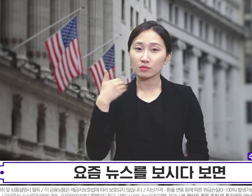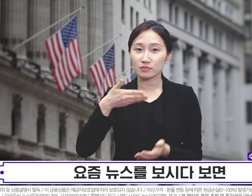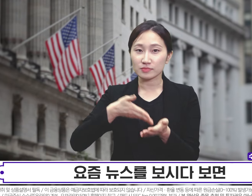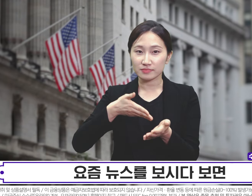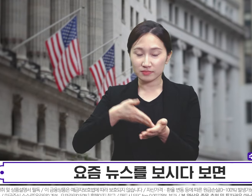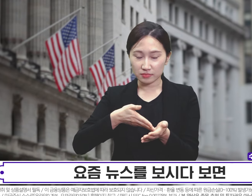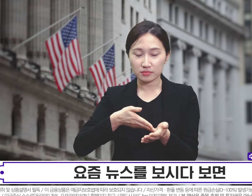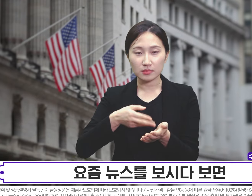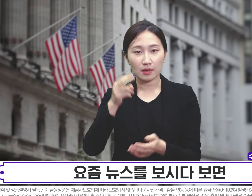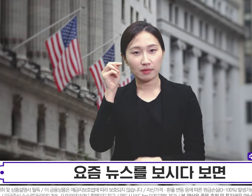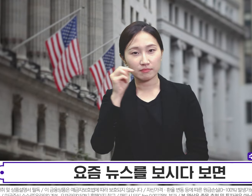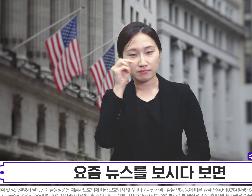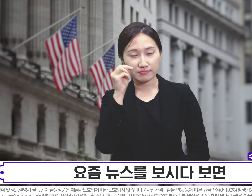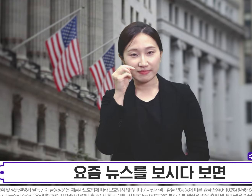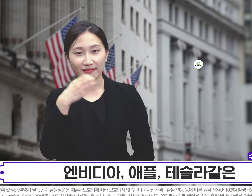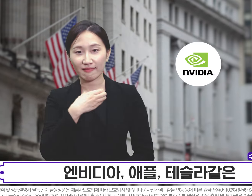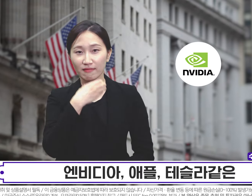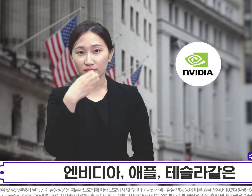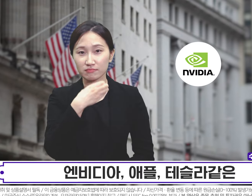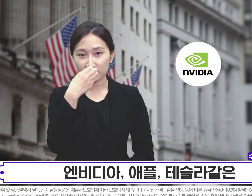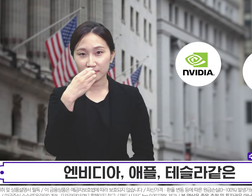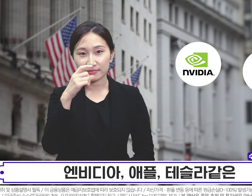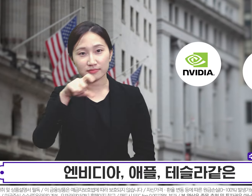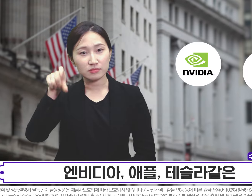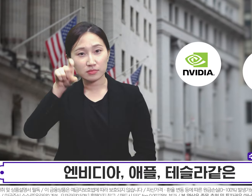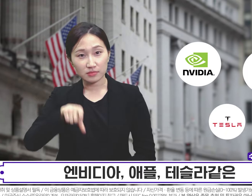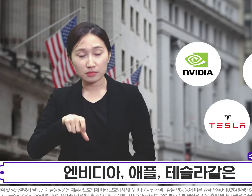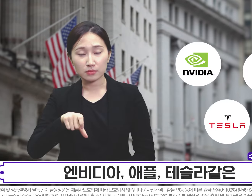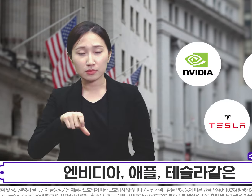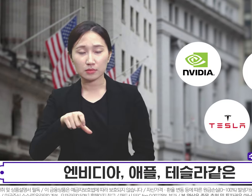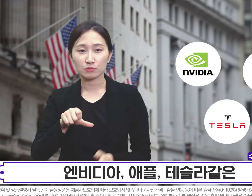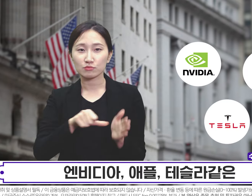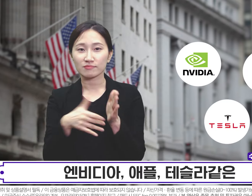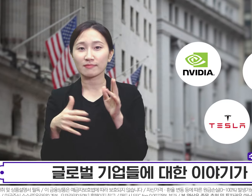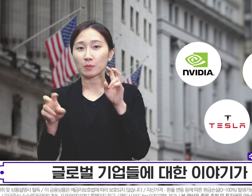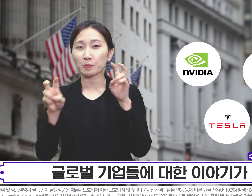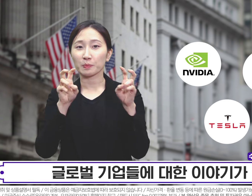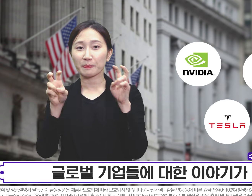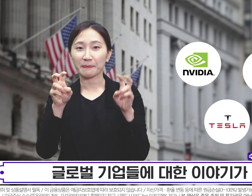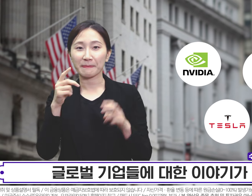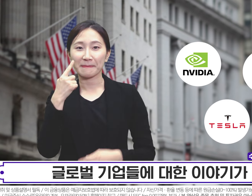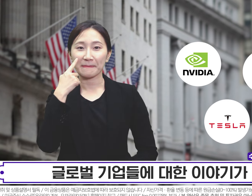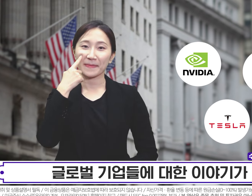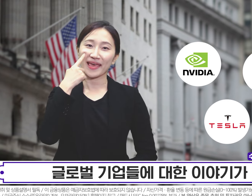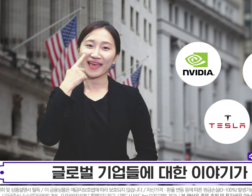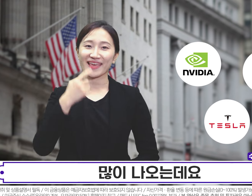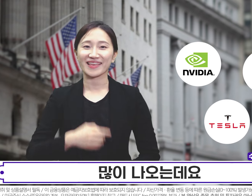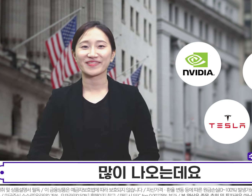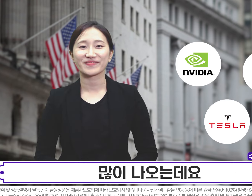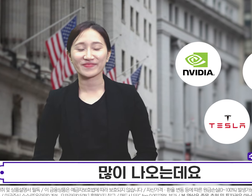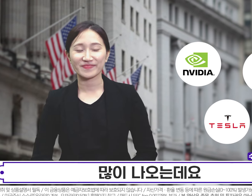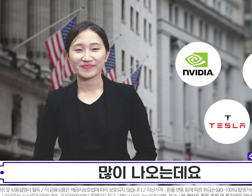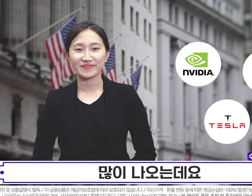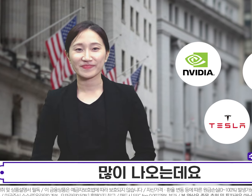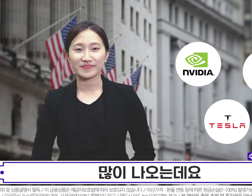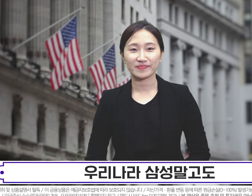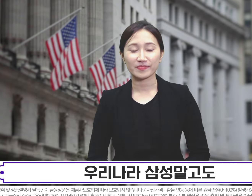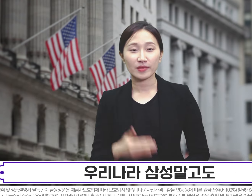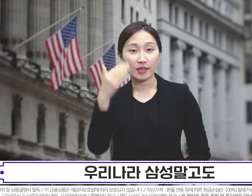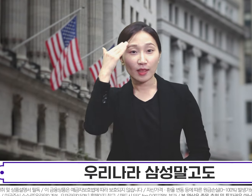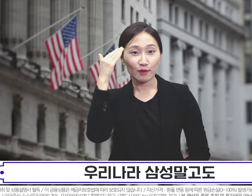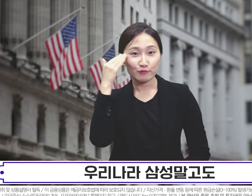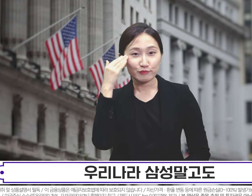요즘 뉴스를 보시다 보면 엔비디아, 애플, 테슬라 같은 글로벌 기업들에 대한 이야기가 많이 나오는데요.